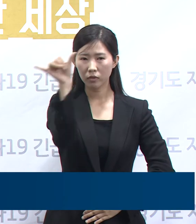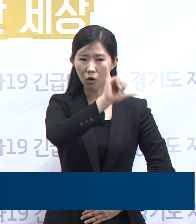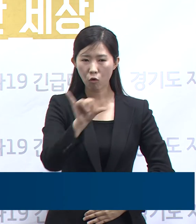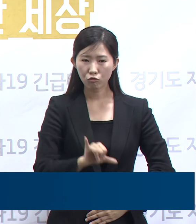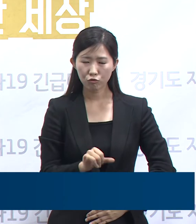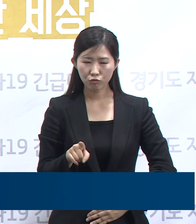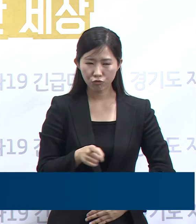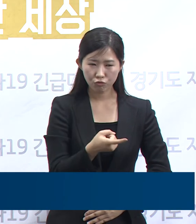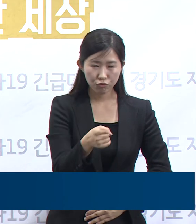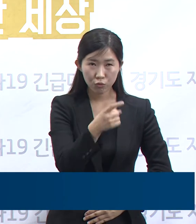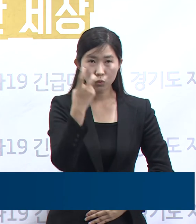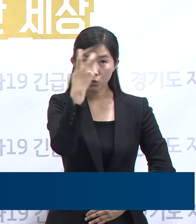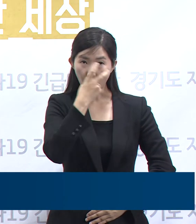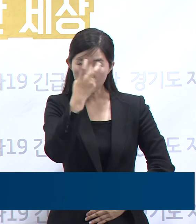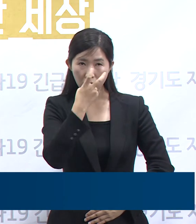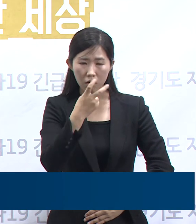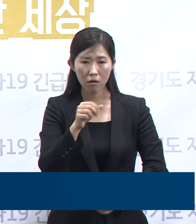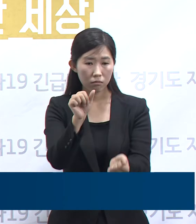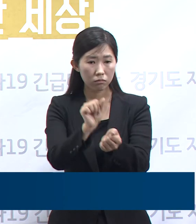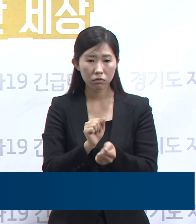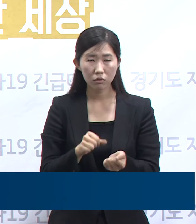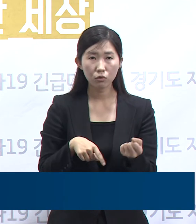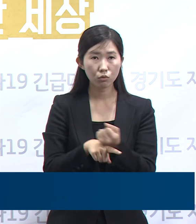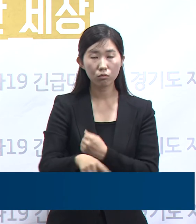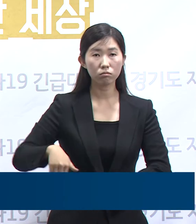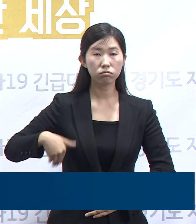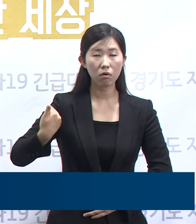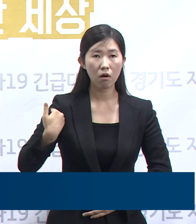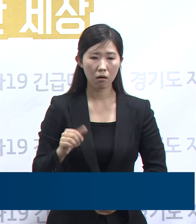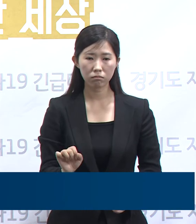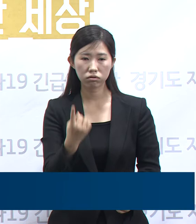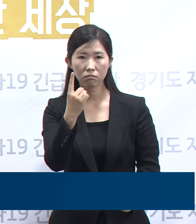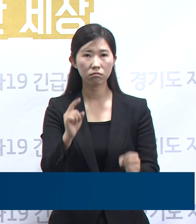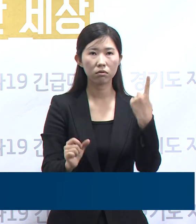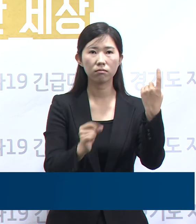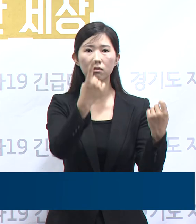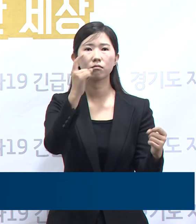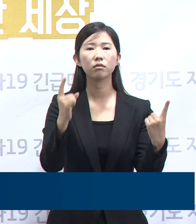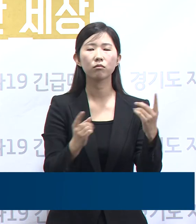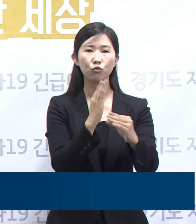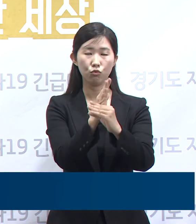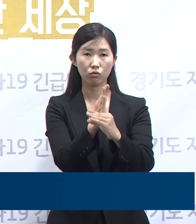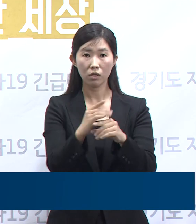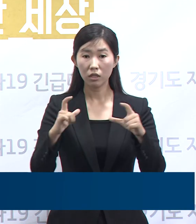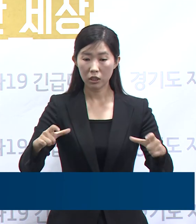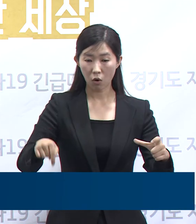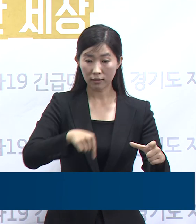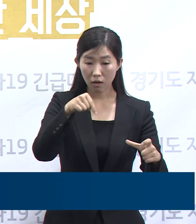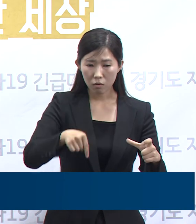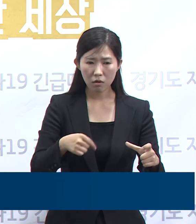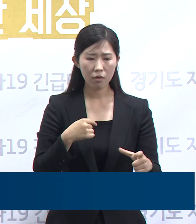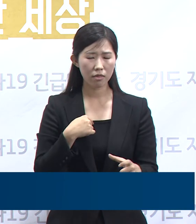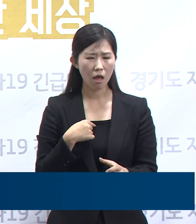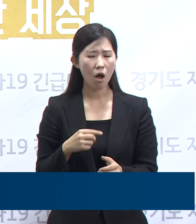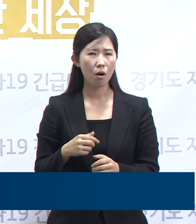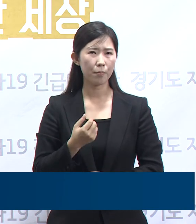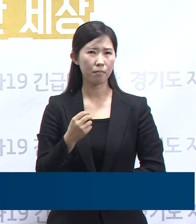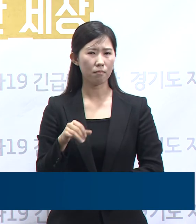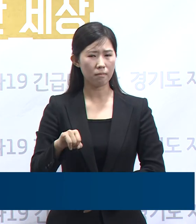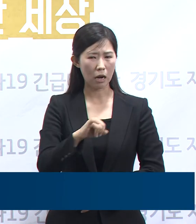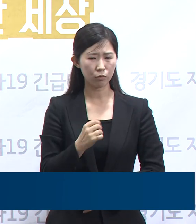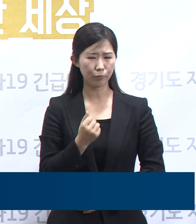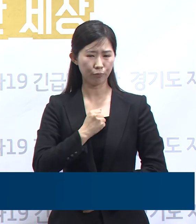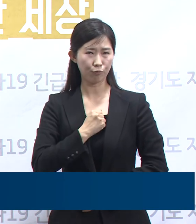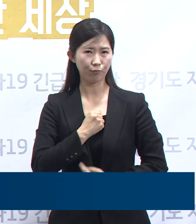통해 감염 경로를 확인할 수 없는 확진자가 산발적으로 발생하고 있는 등 지역서의 어딘가에 우리가 모르는 감염원이 존재할 수 있습니다.